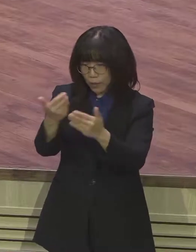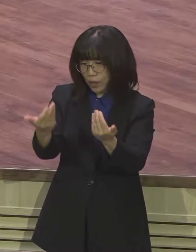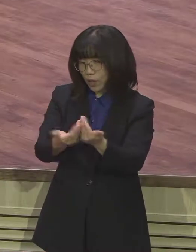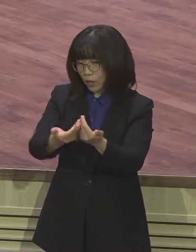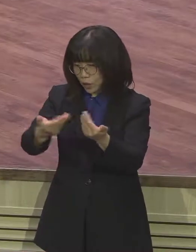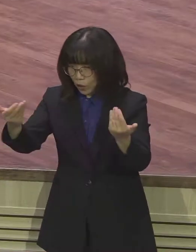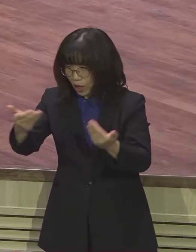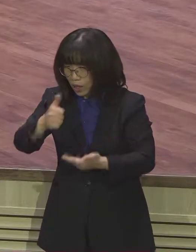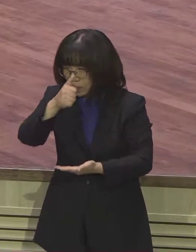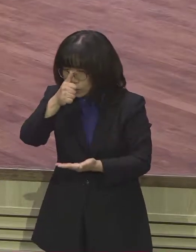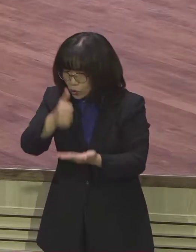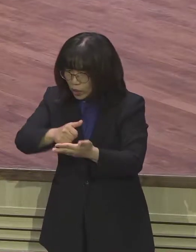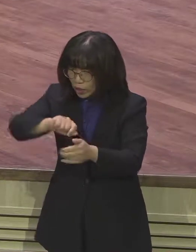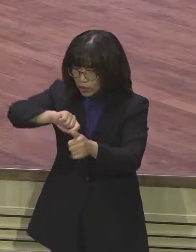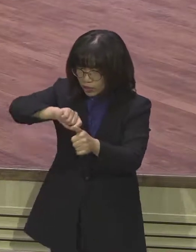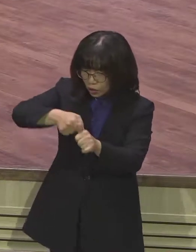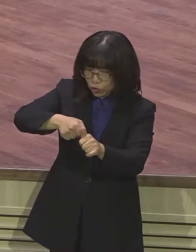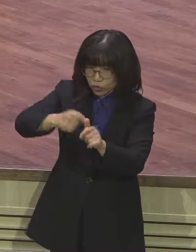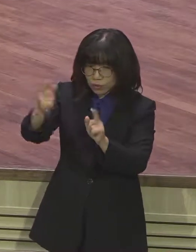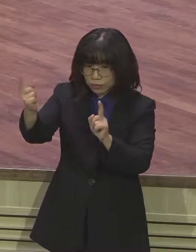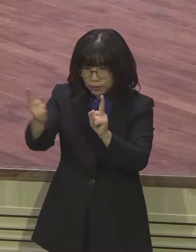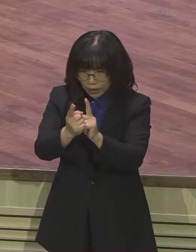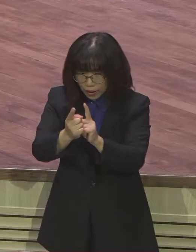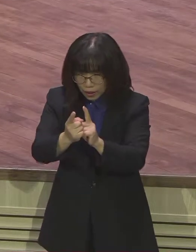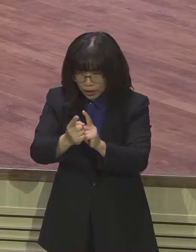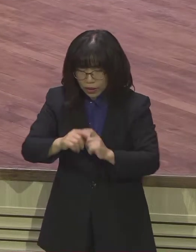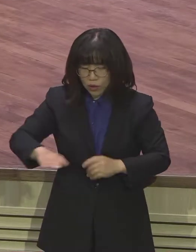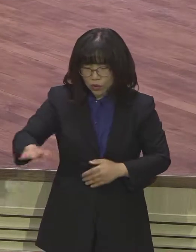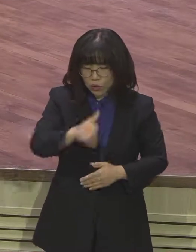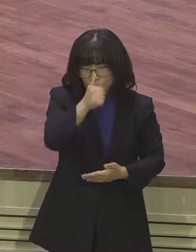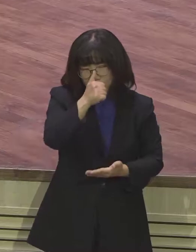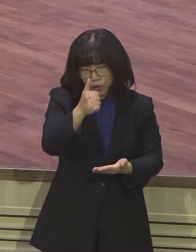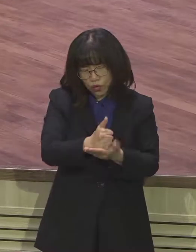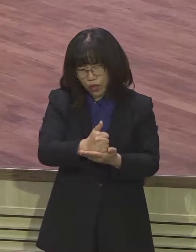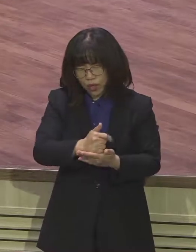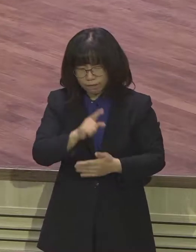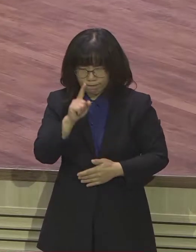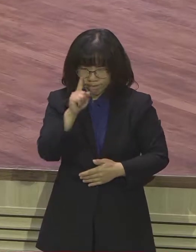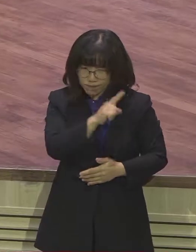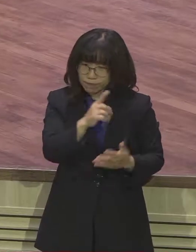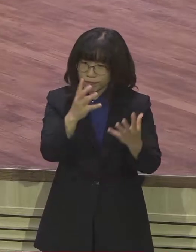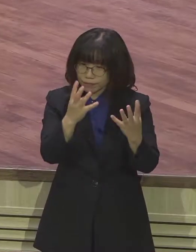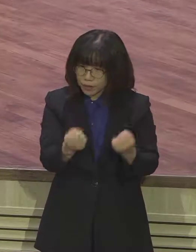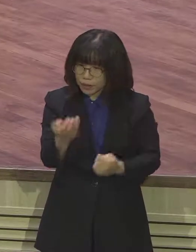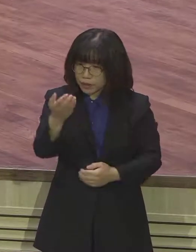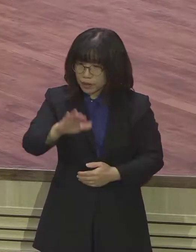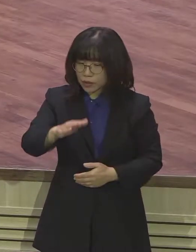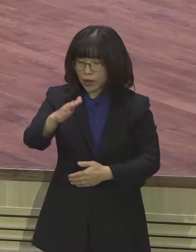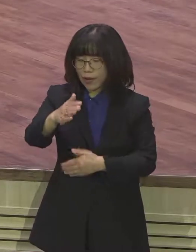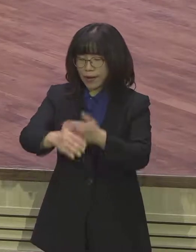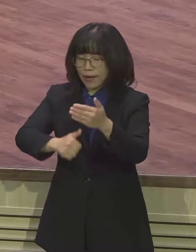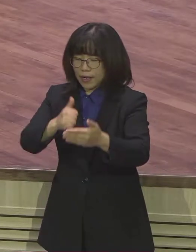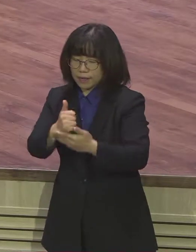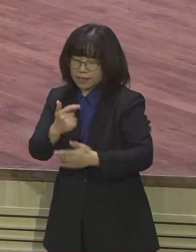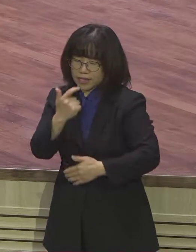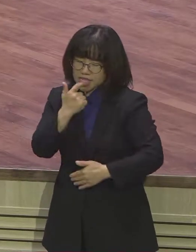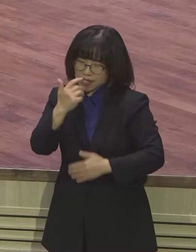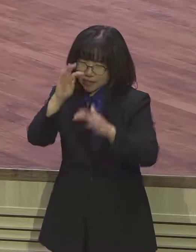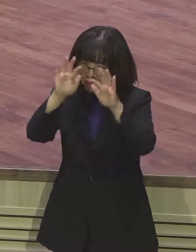가운데 정말 그 죄가 주옹빛처럼 붉습니다 그러나 우리가 주님 앞에 나올 때 흰놈보다 더 희게 하나님께서 희게